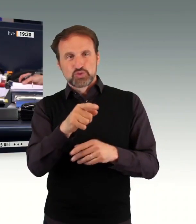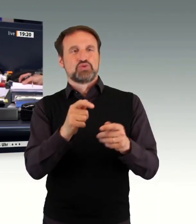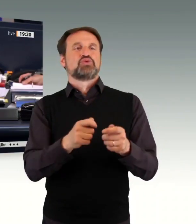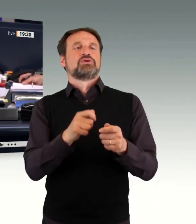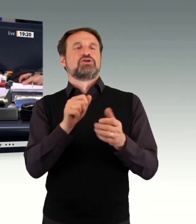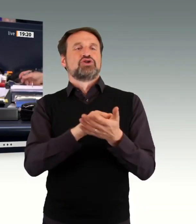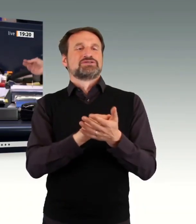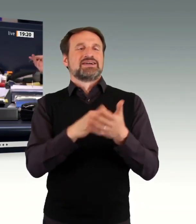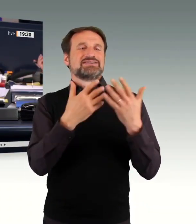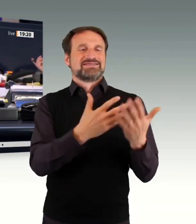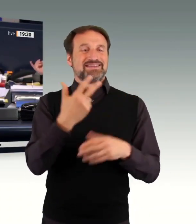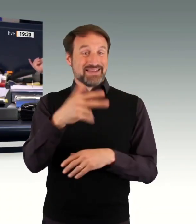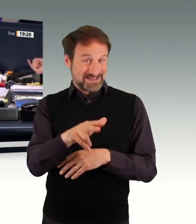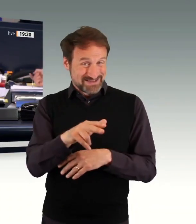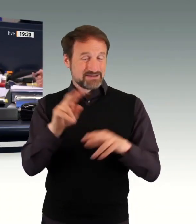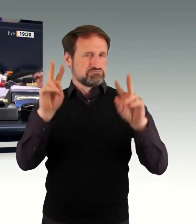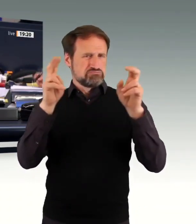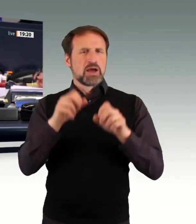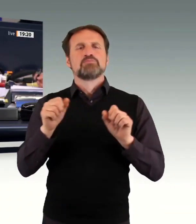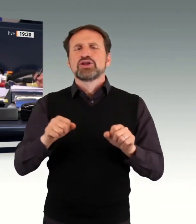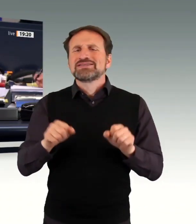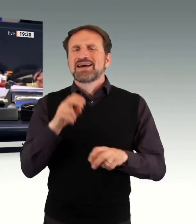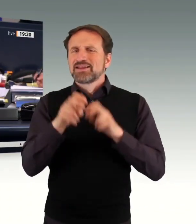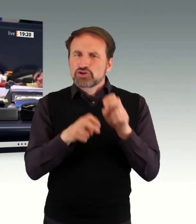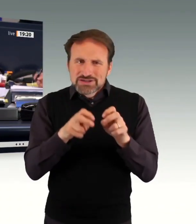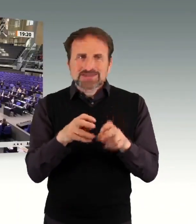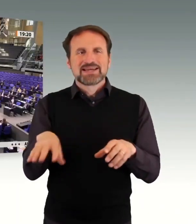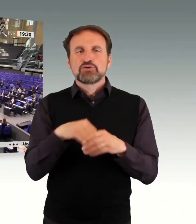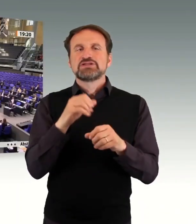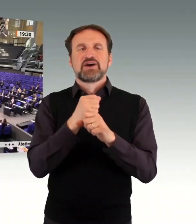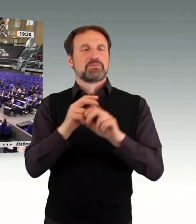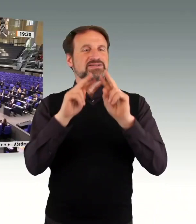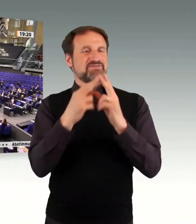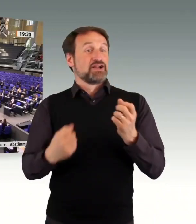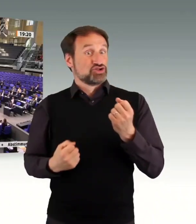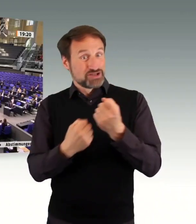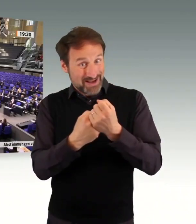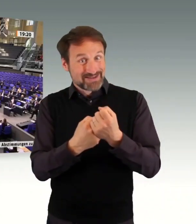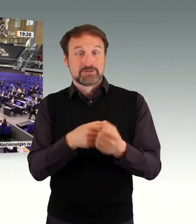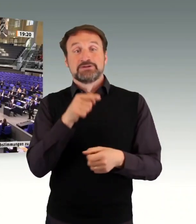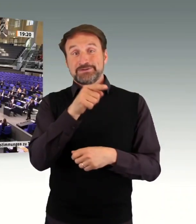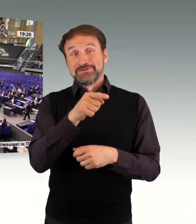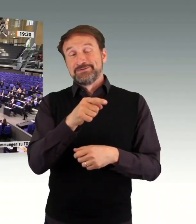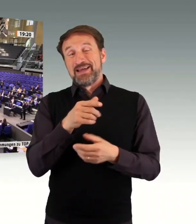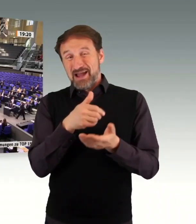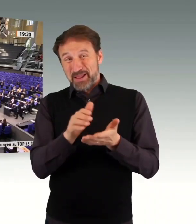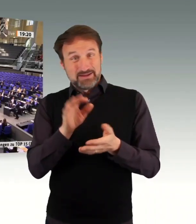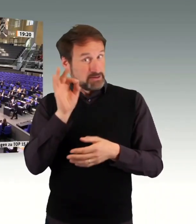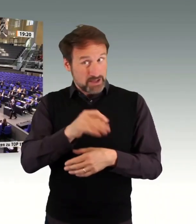Potenziale nutzen inklusive Arbeitswelt stärken. Wer stimmt für die Beschlussempfehlung? Vielen Dank. Wer stimmt dagegen?